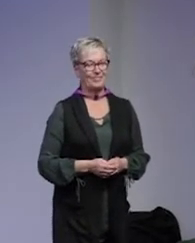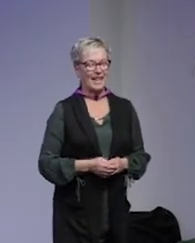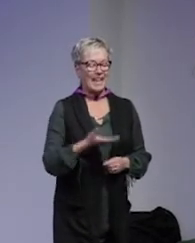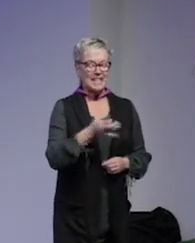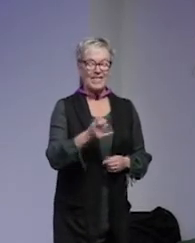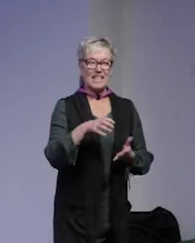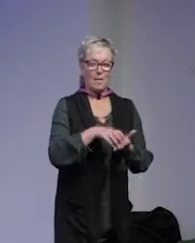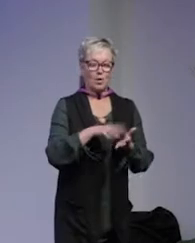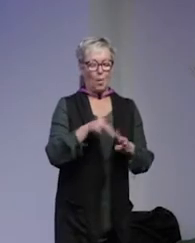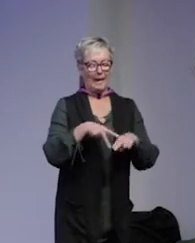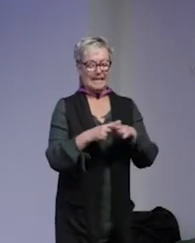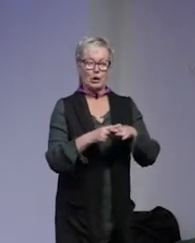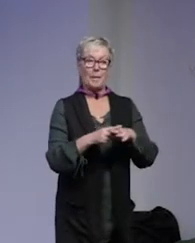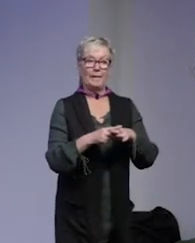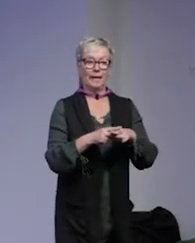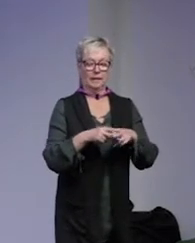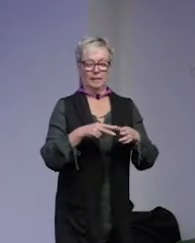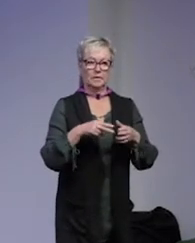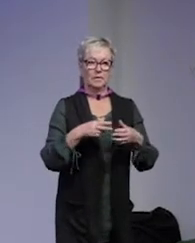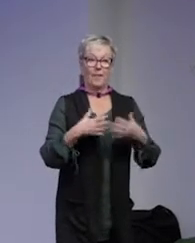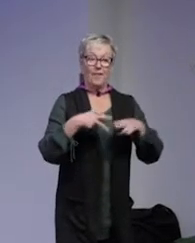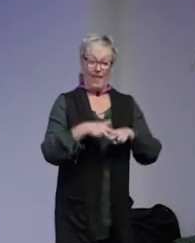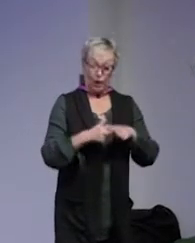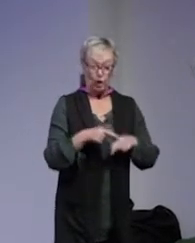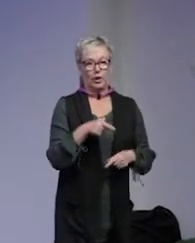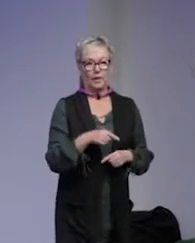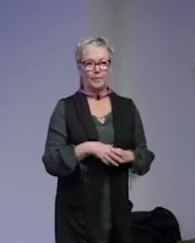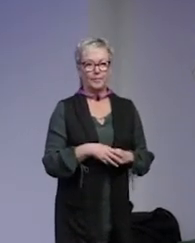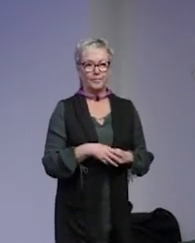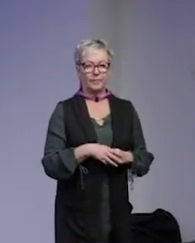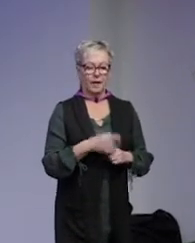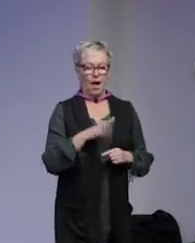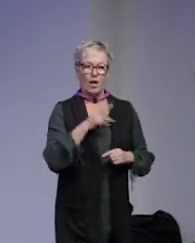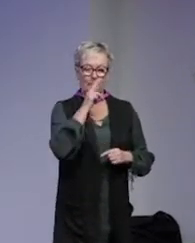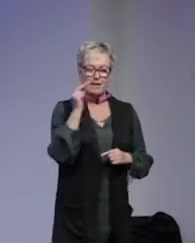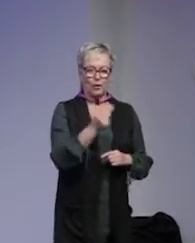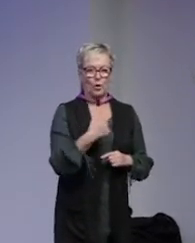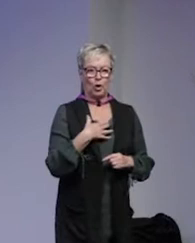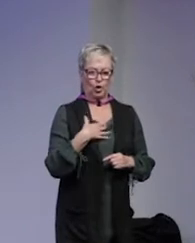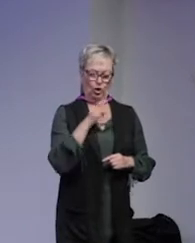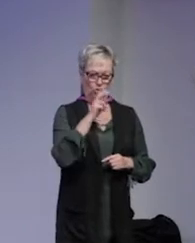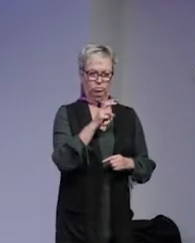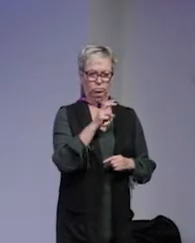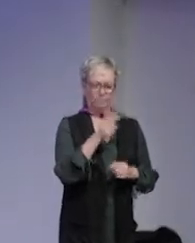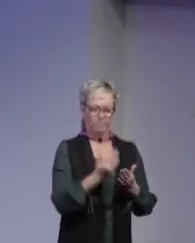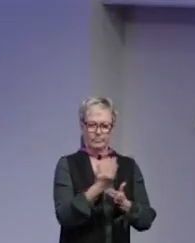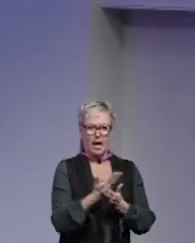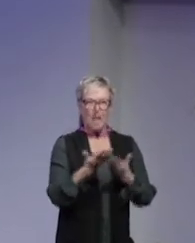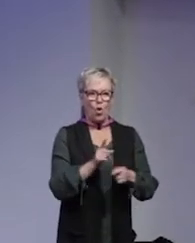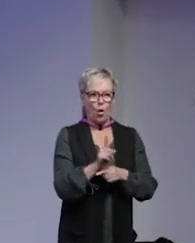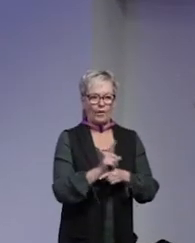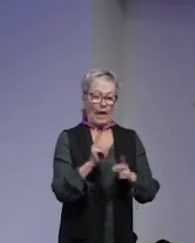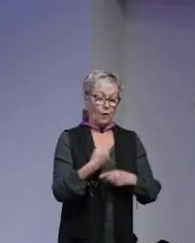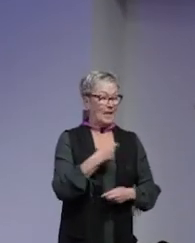Civilsamhället som instrumentellt verktyg är väl ett perspektiv som jag tycker framkommer ganska så ofta oavsett om du